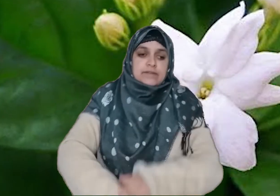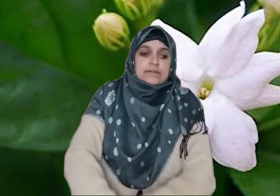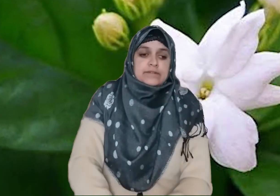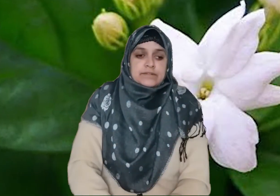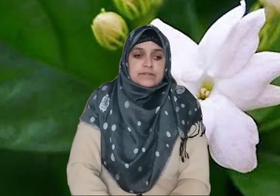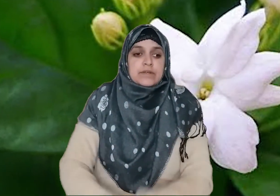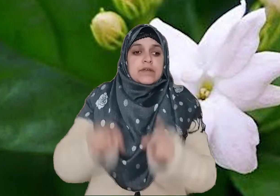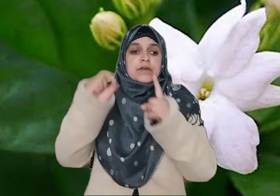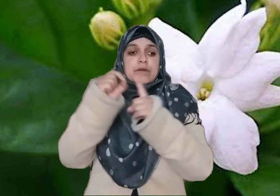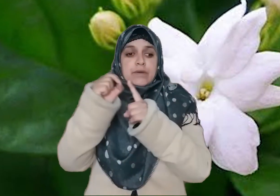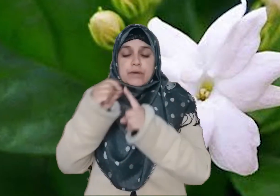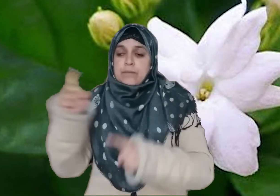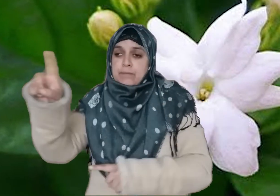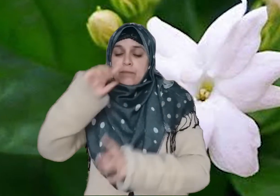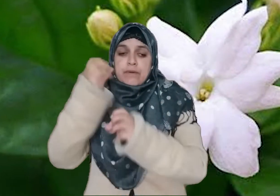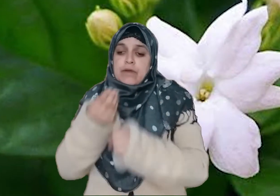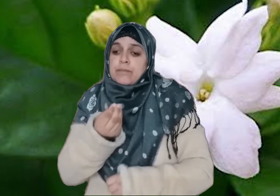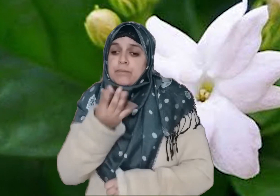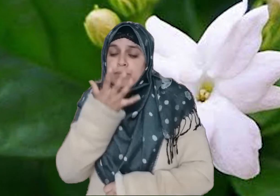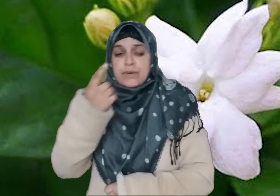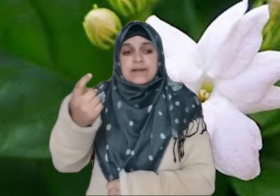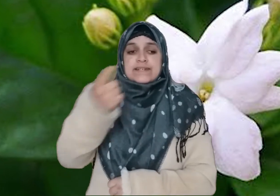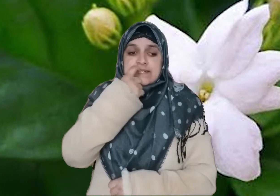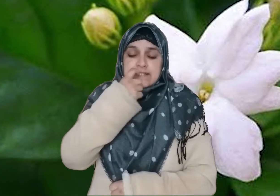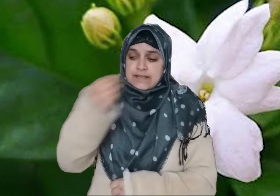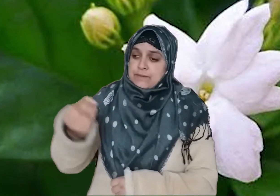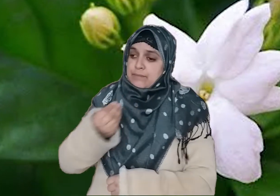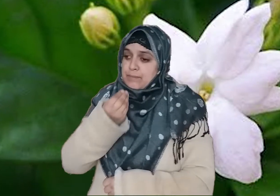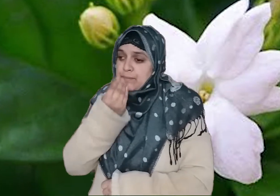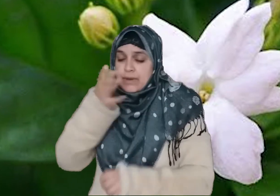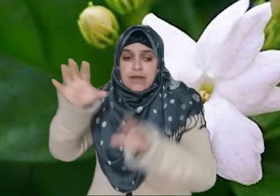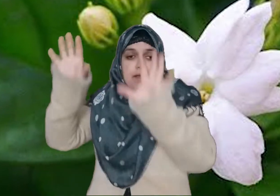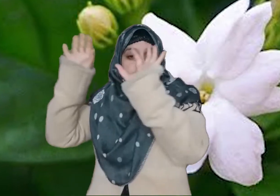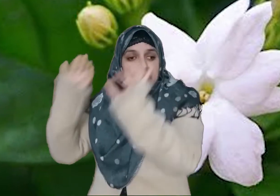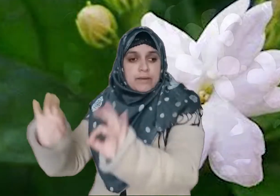جولائی 1961 میں پاکستان کا قومی پھول قرار دیا گیا